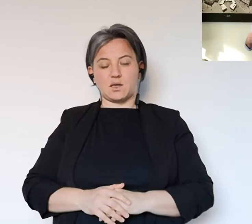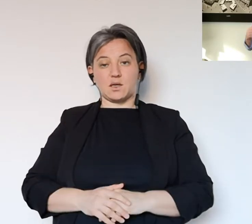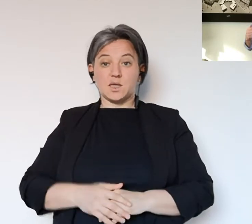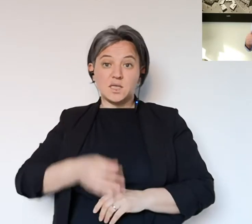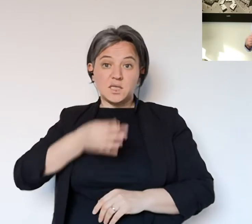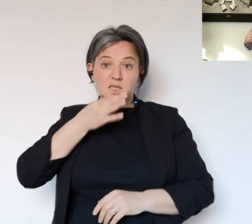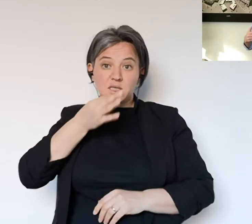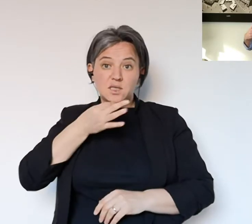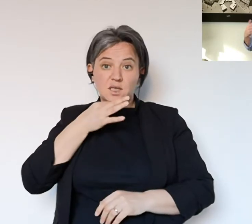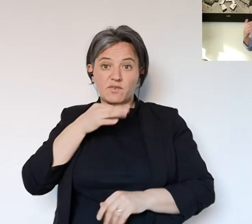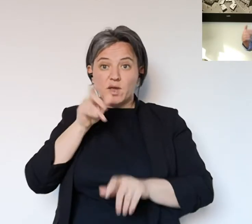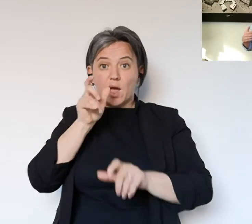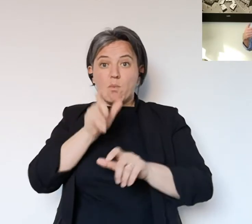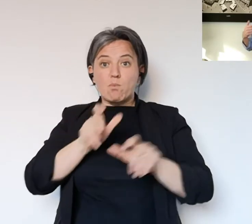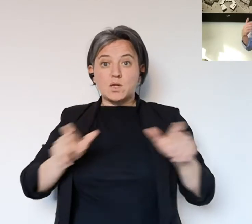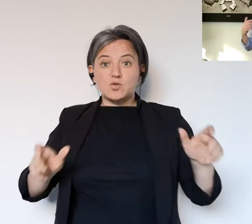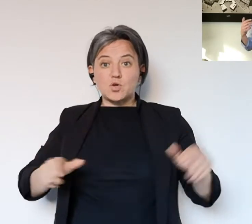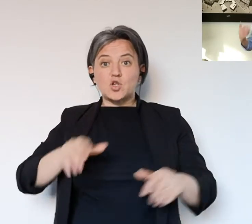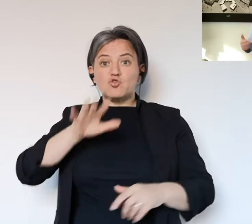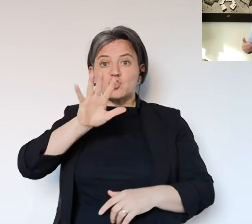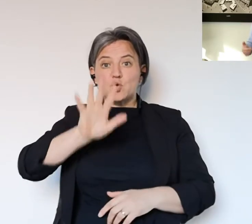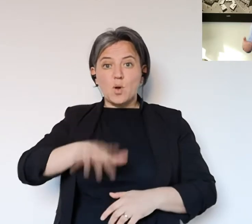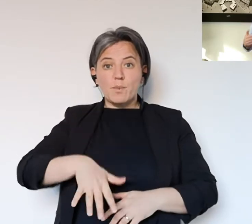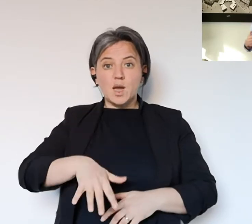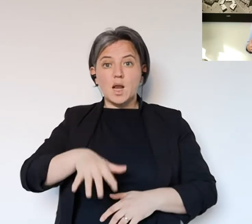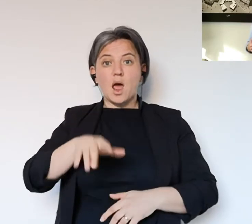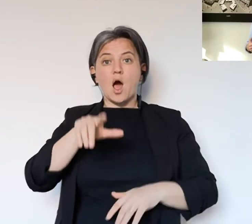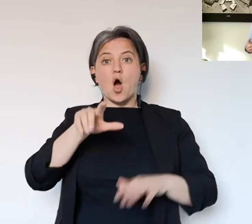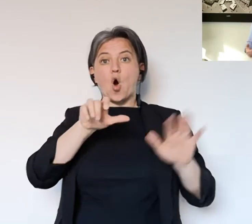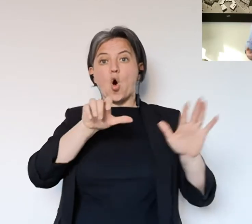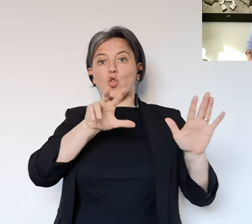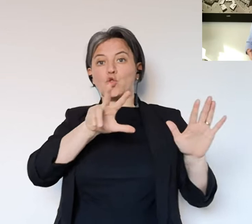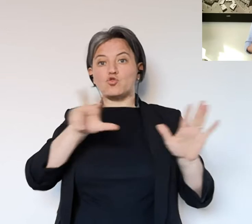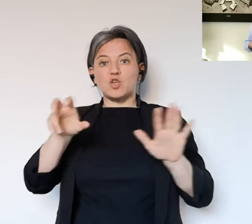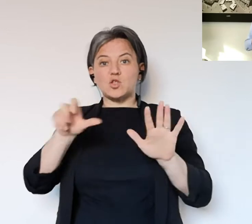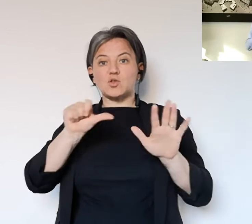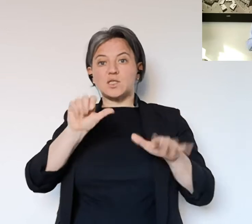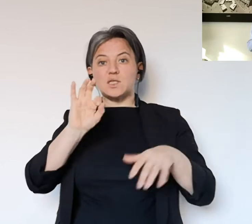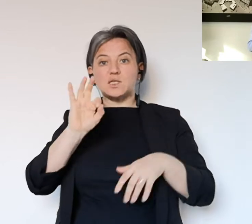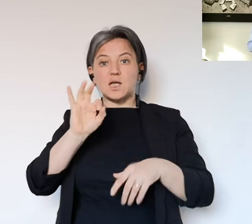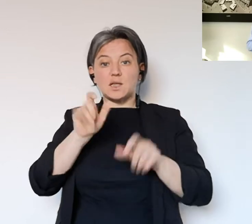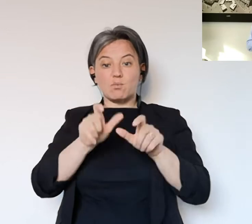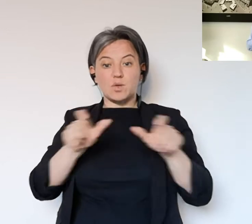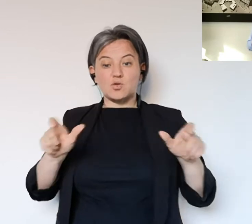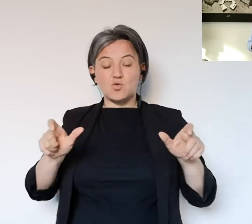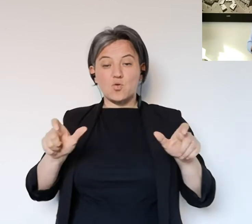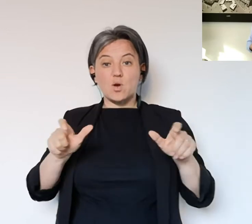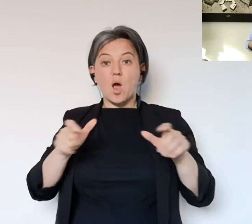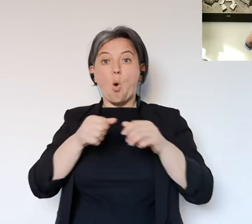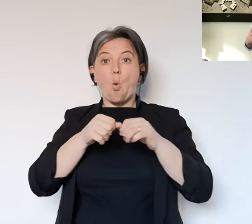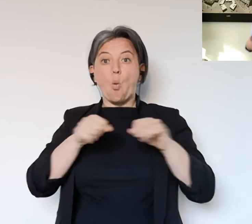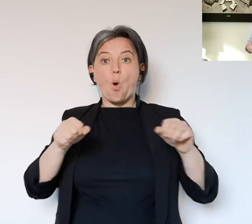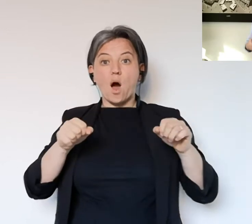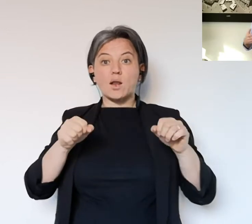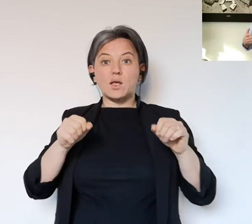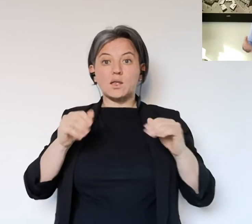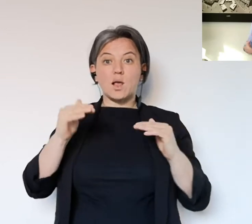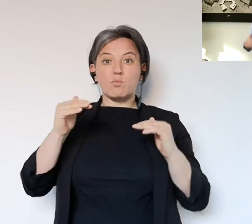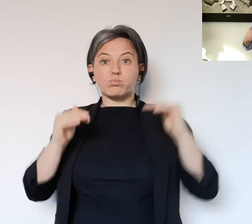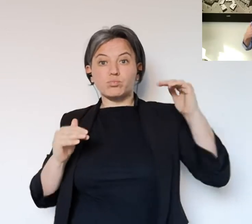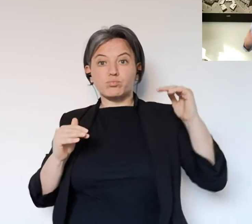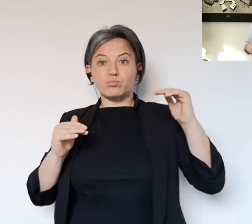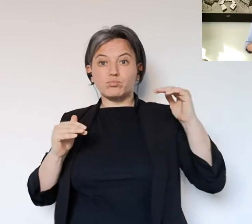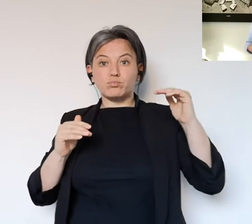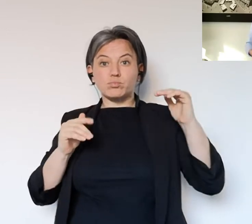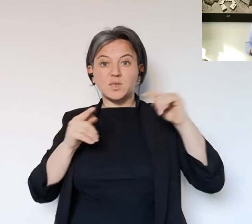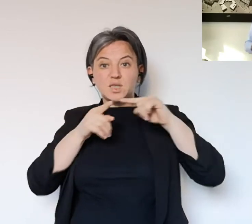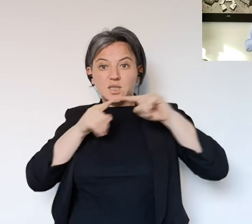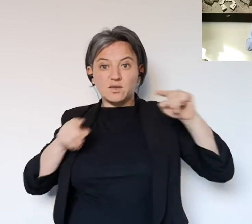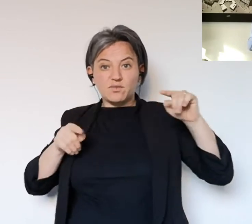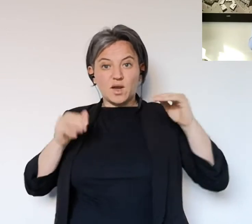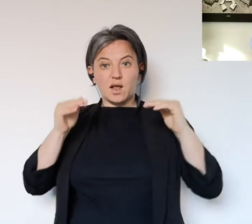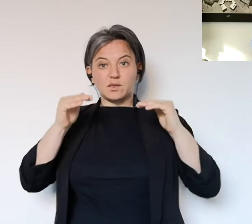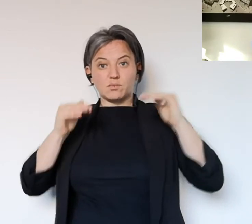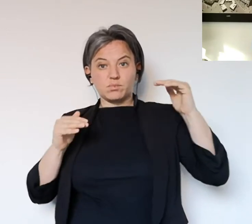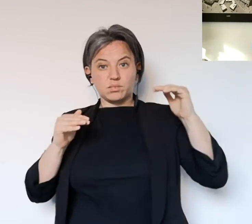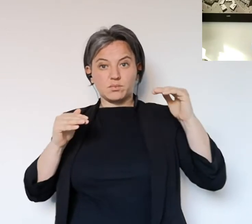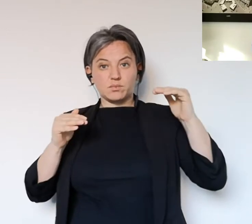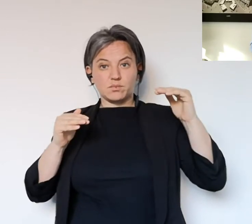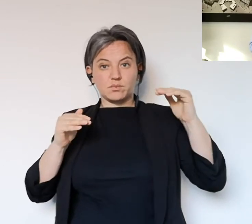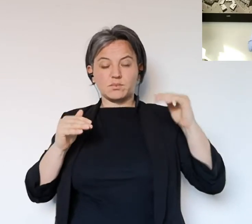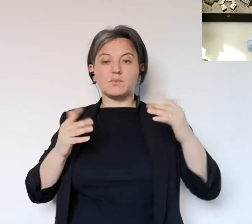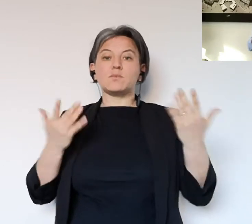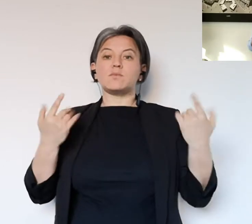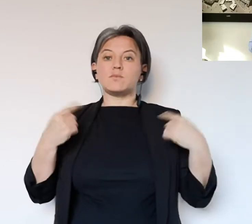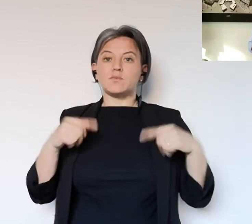5.860 unità, cioè sostanzialmente sono 5.860 in più le persone